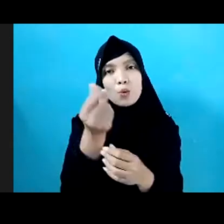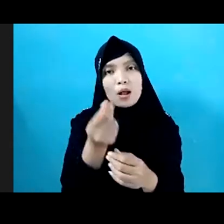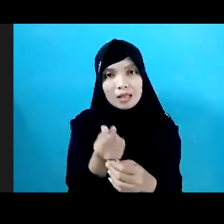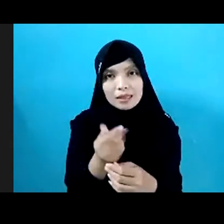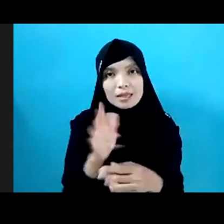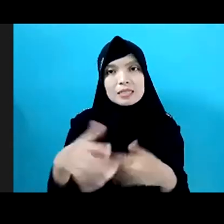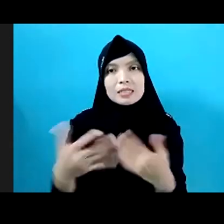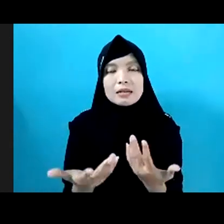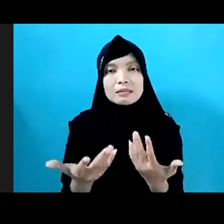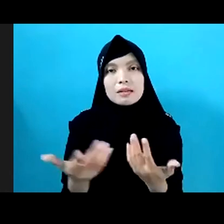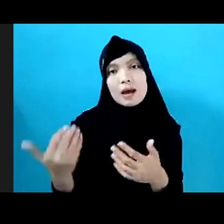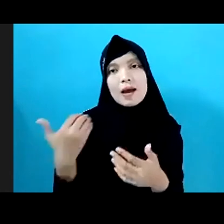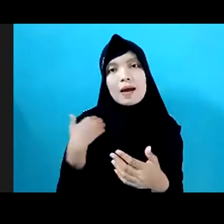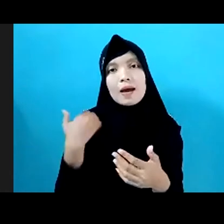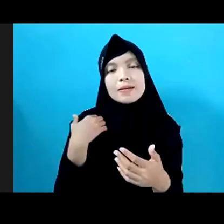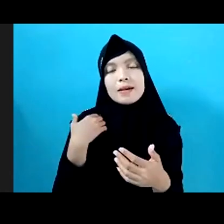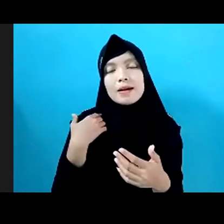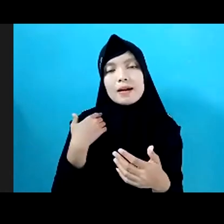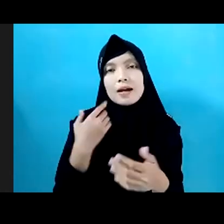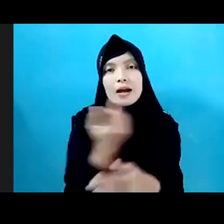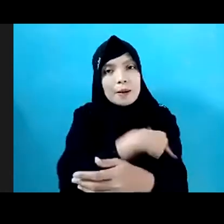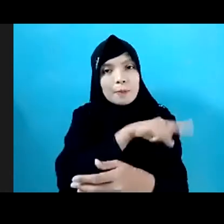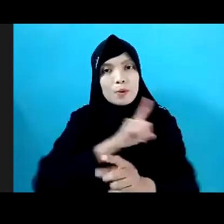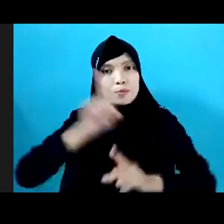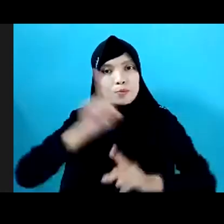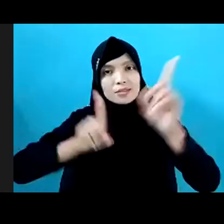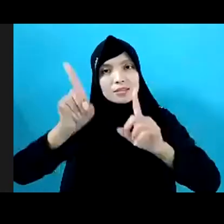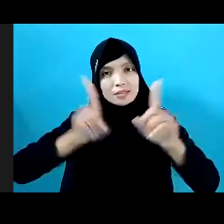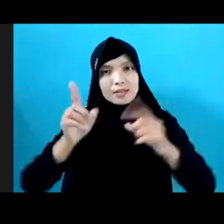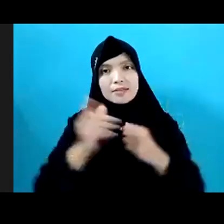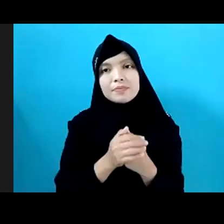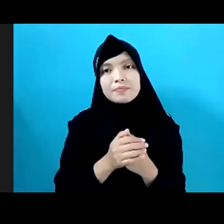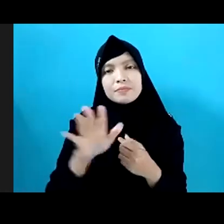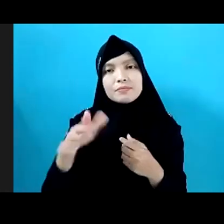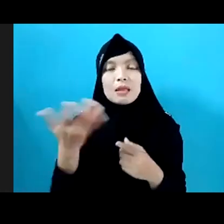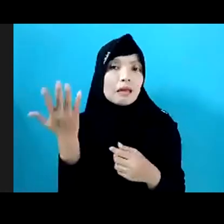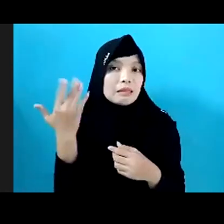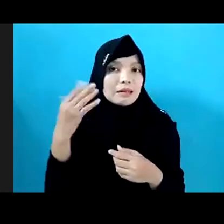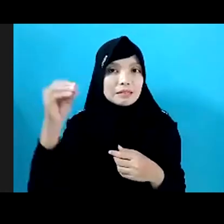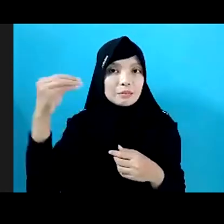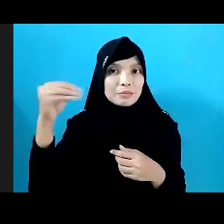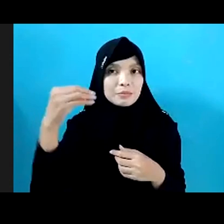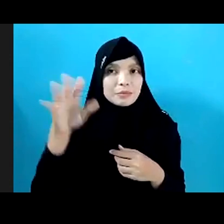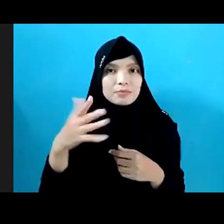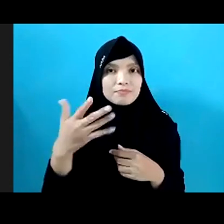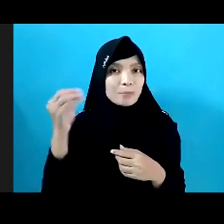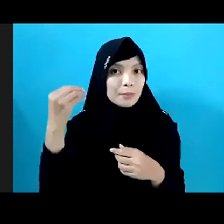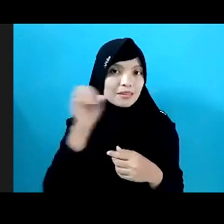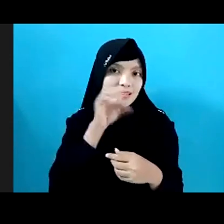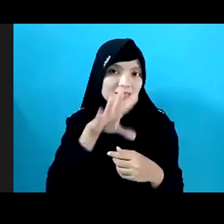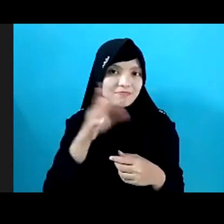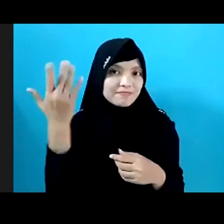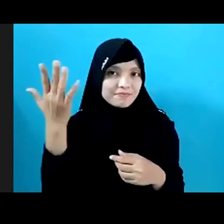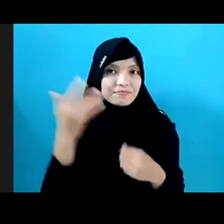memiliki daya saing. Seperti yang tadi dikatakan oleh Ibu Menteri Bintang Puspa Yoga. Untuk itu